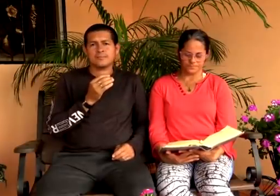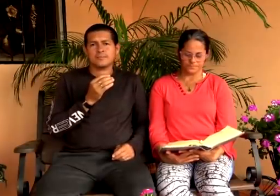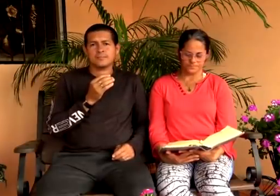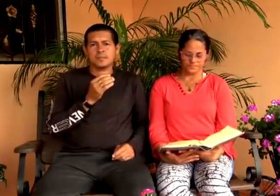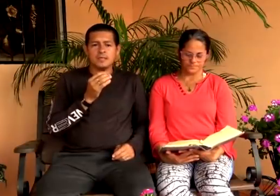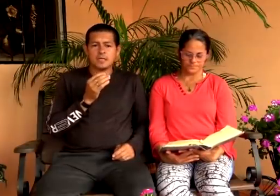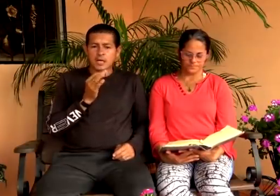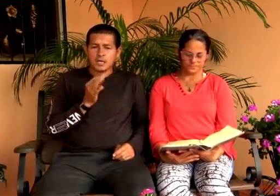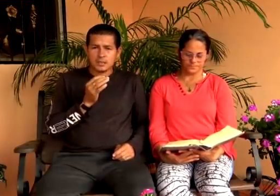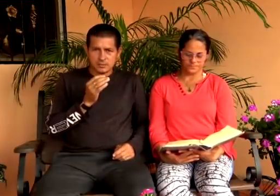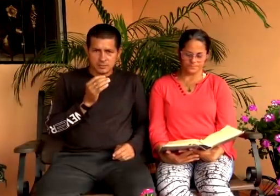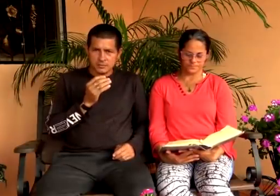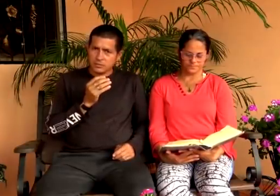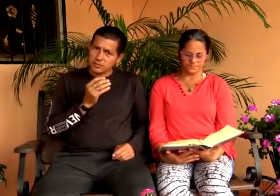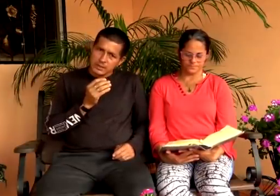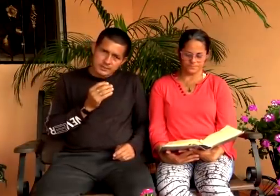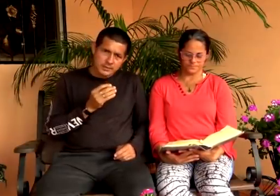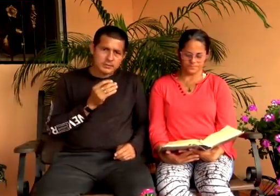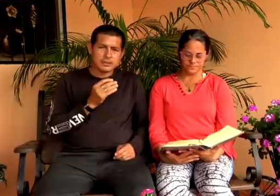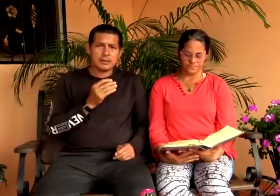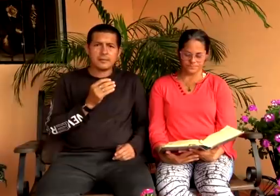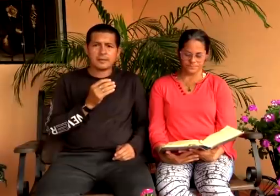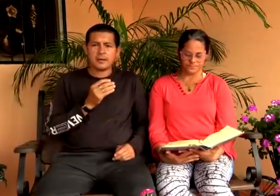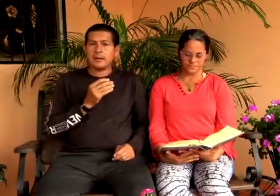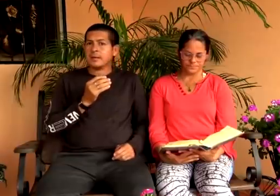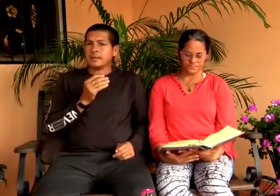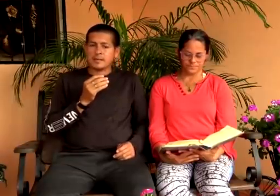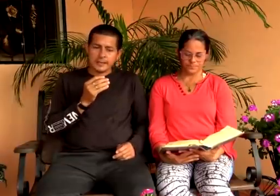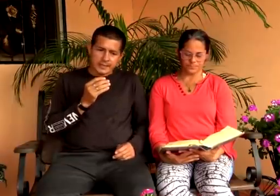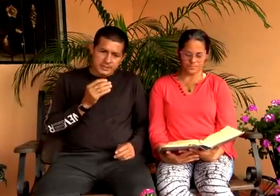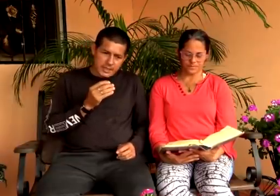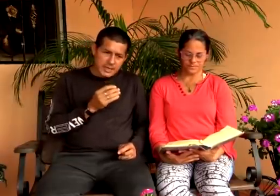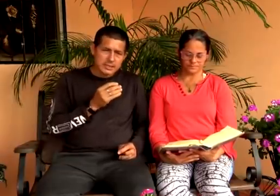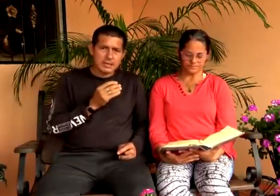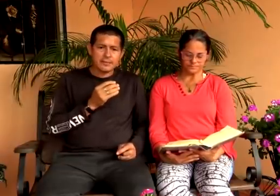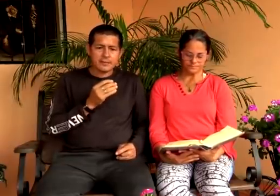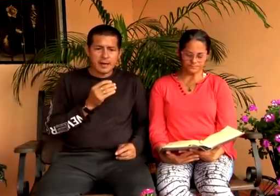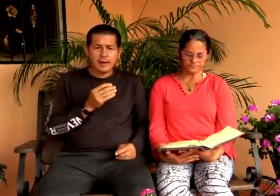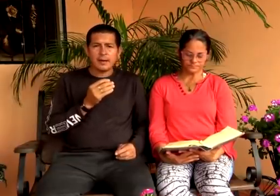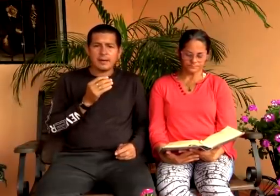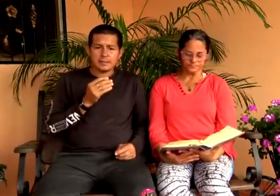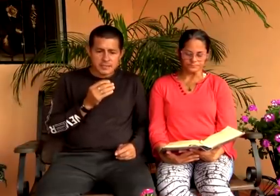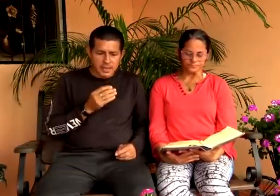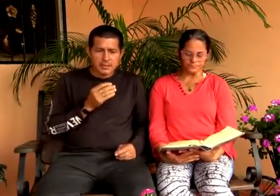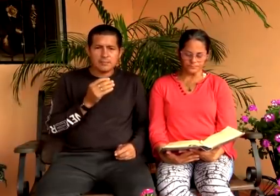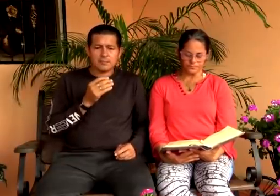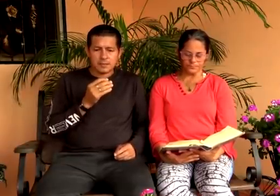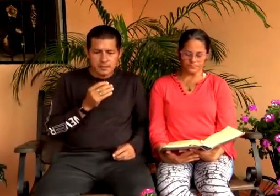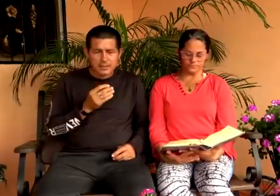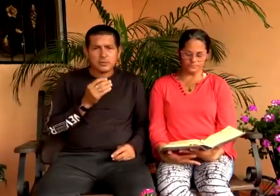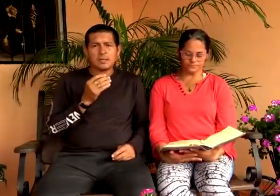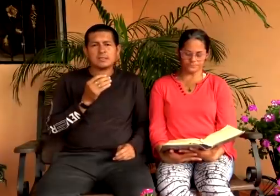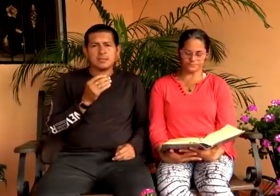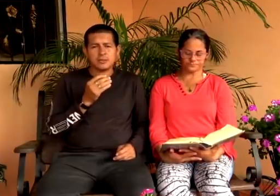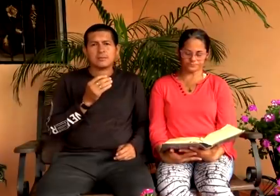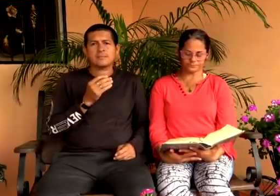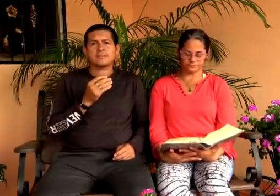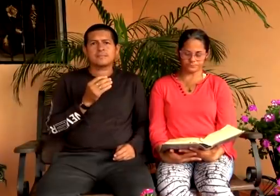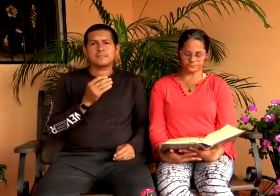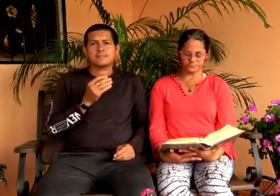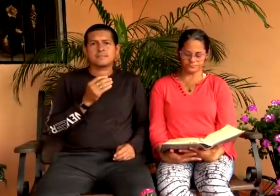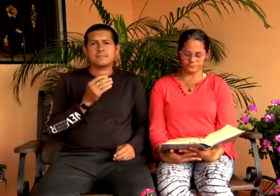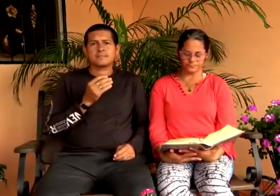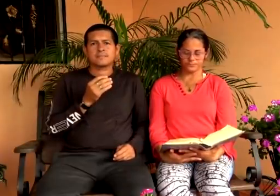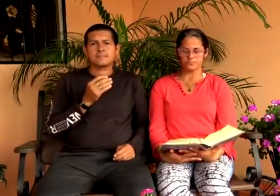Señor. Y quienes no aceptan la verdad. Quienes rechazan la verdad, están matando al Señor.